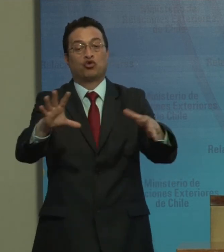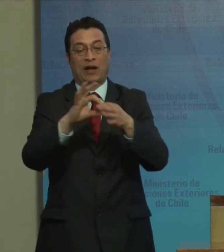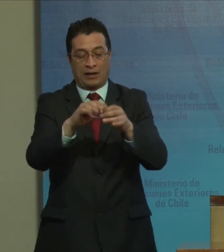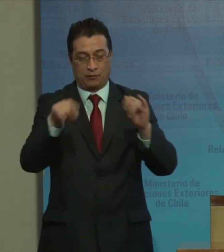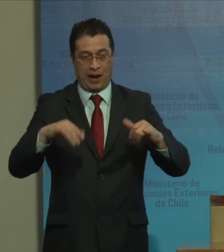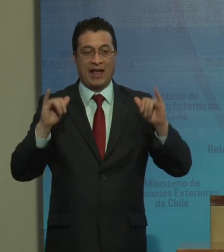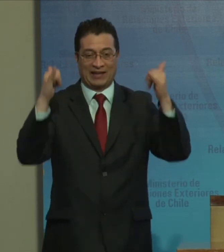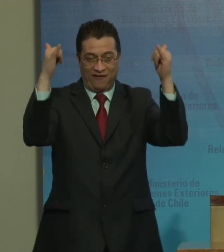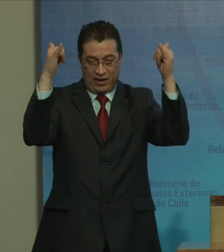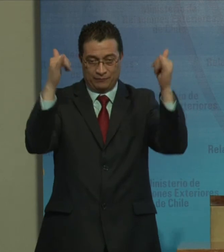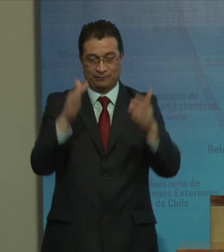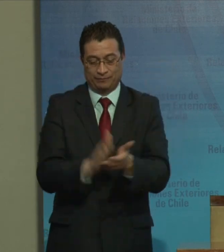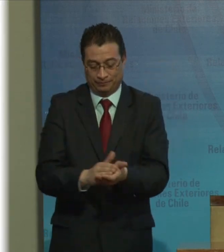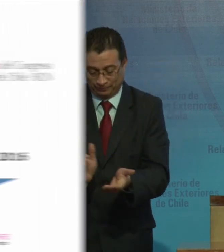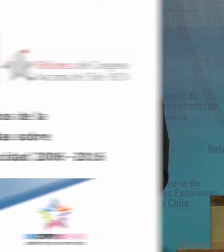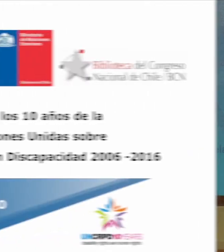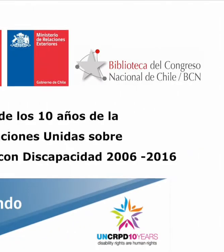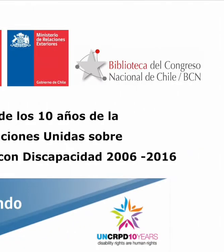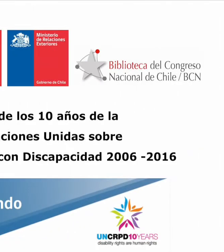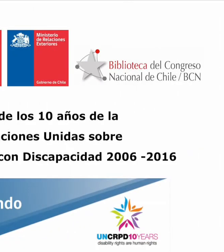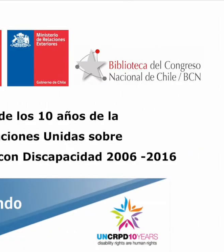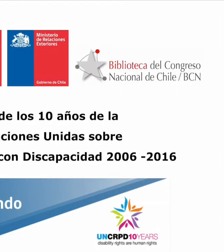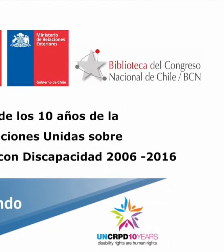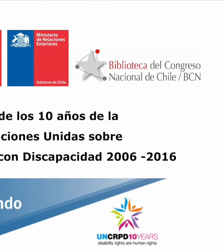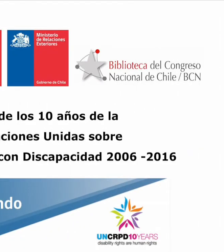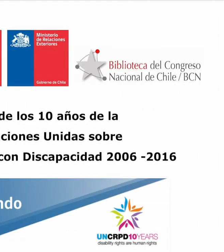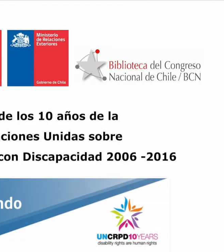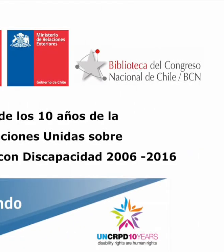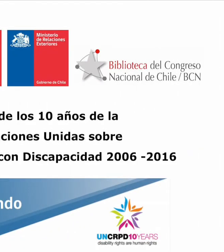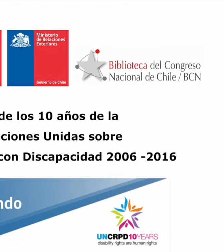y a celebrar. ¡Gracias! ¡Gracias!